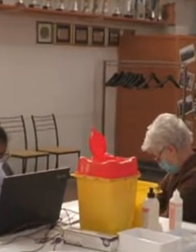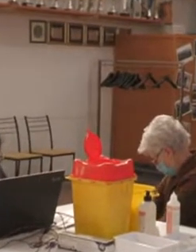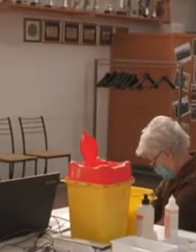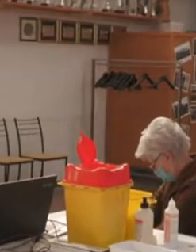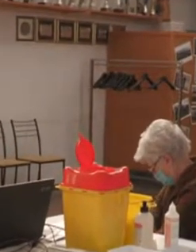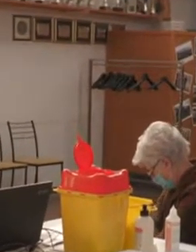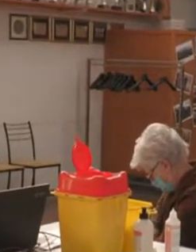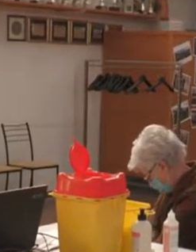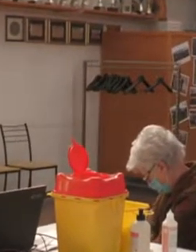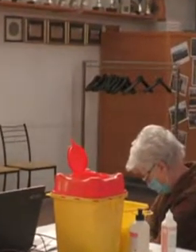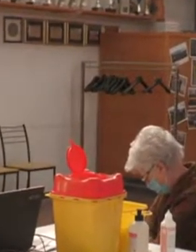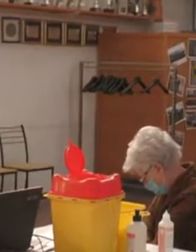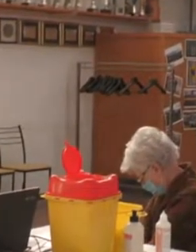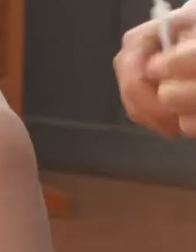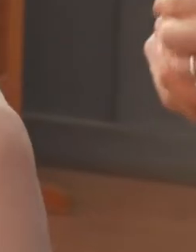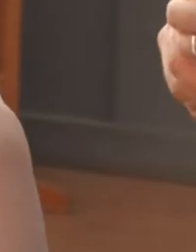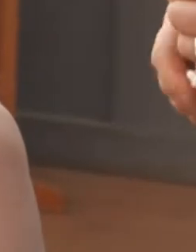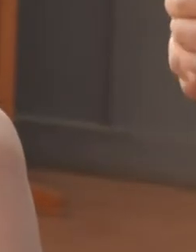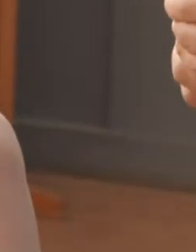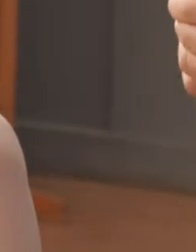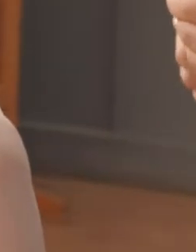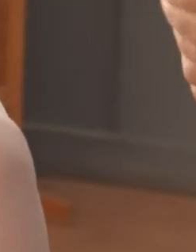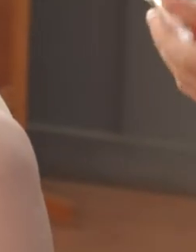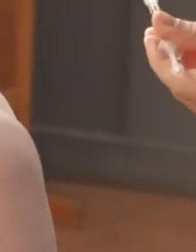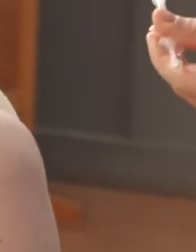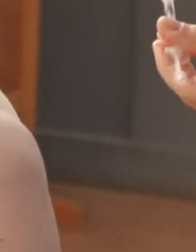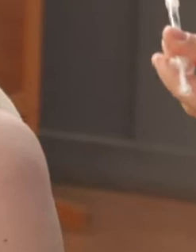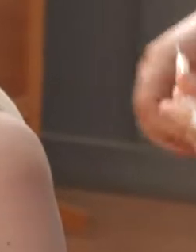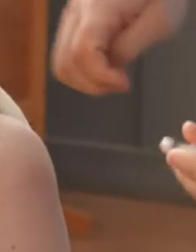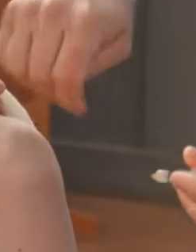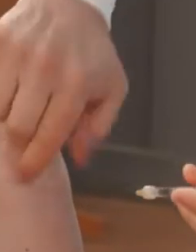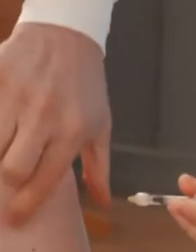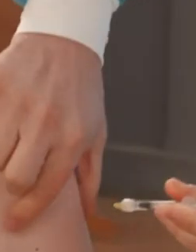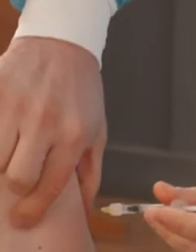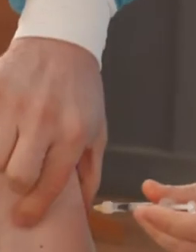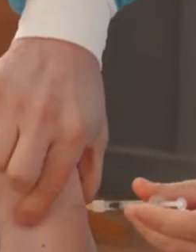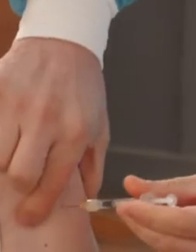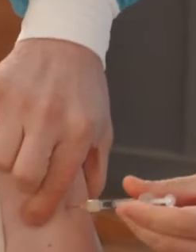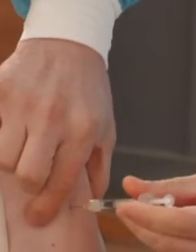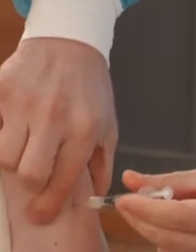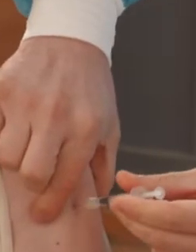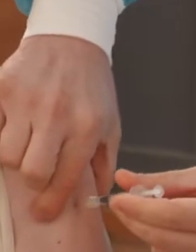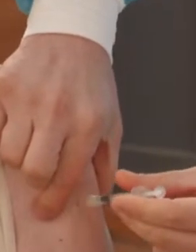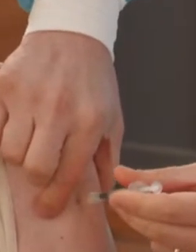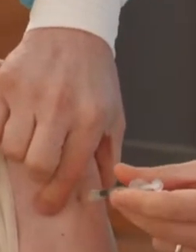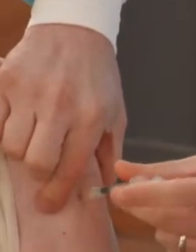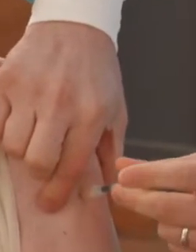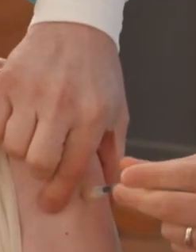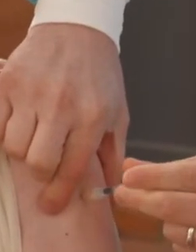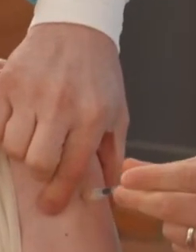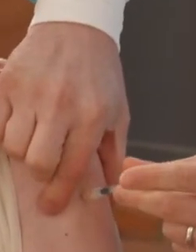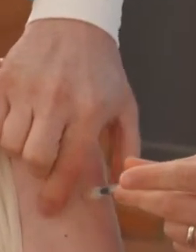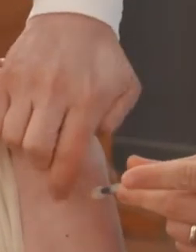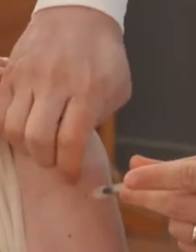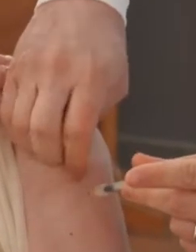le ULS stanno facendo bandi interni per reclutare medici disponibili a vaccinare, ma si cercano anche tra i cittadini volontari per